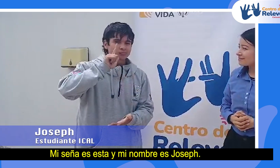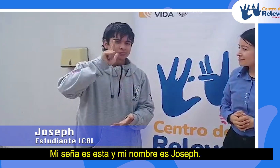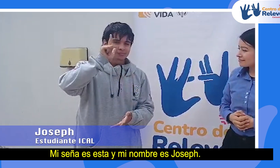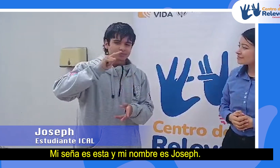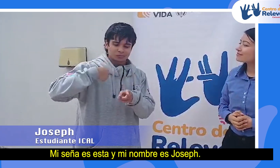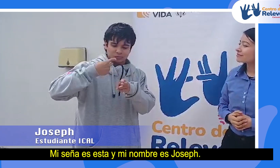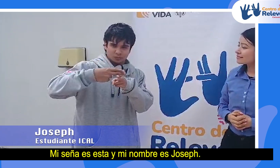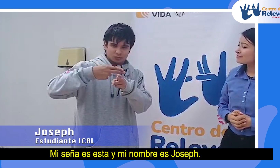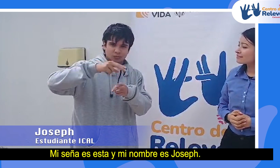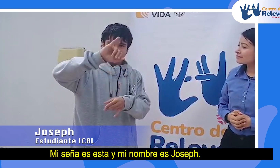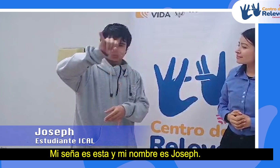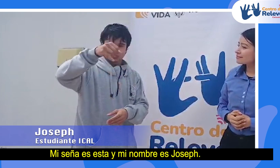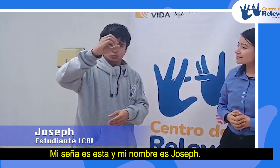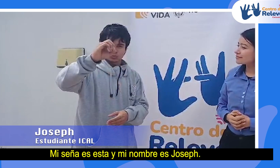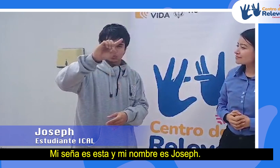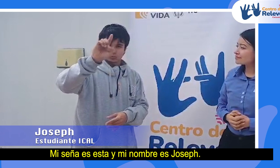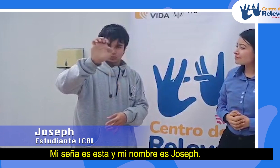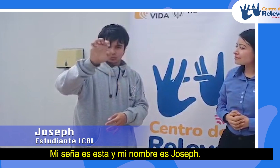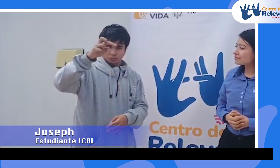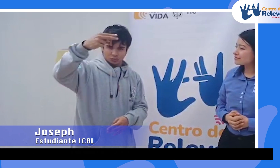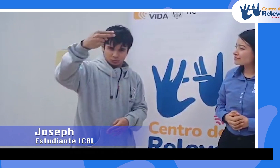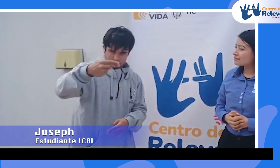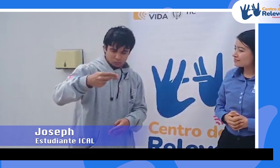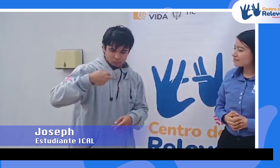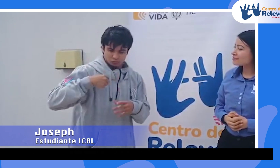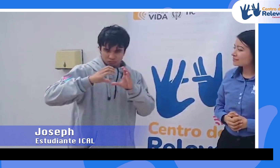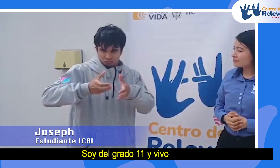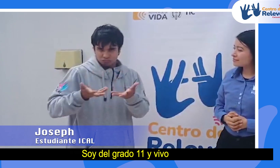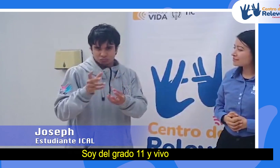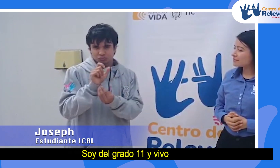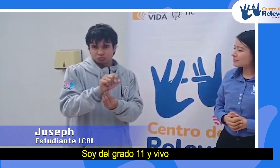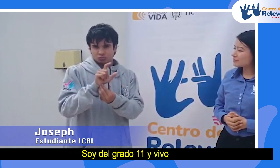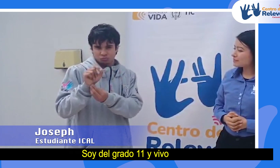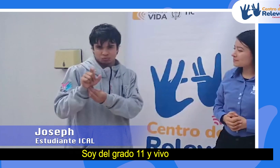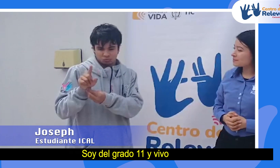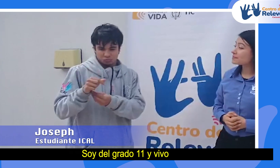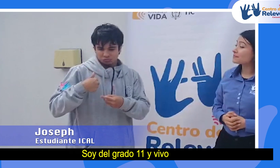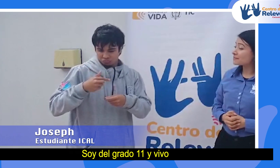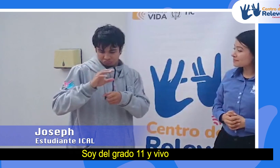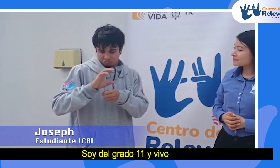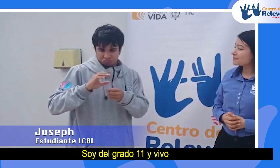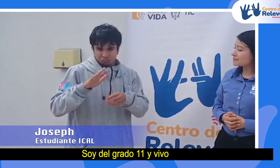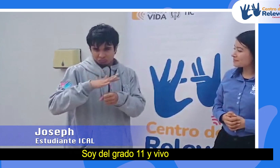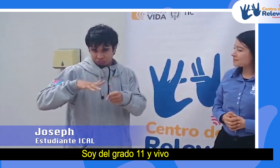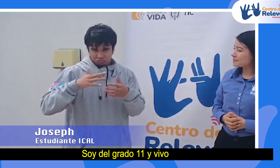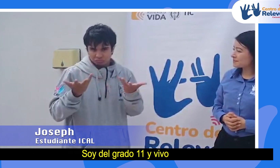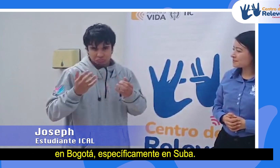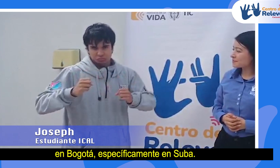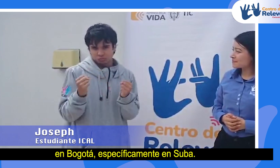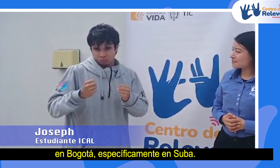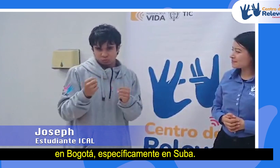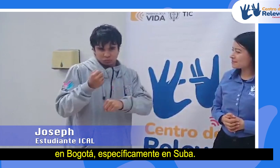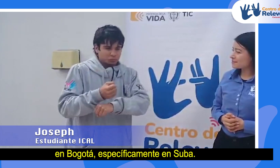esta y mi nombre es Joseph, soy del grado 11 y vivo en Bogotá,